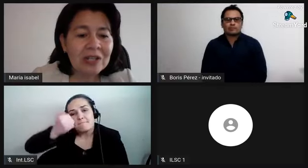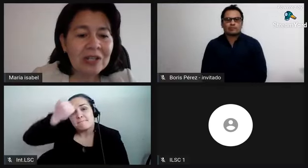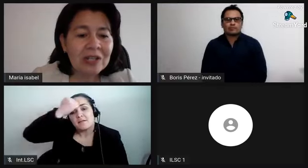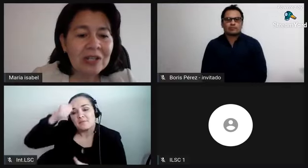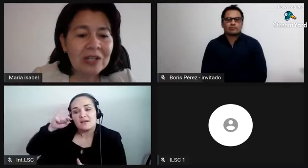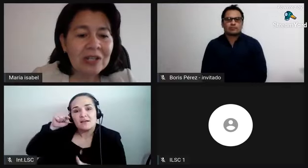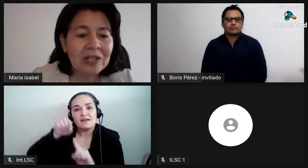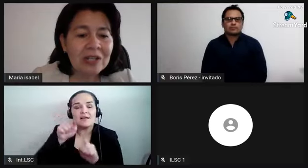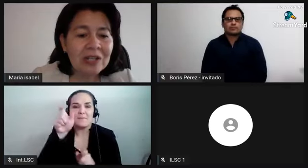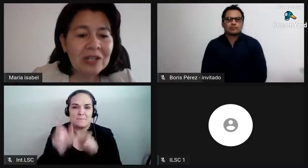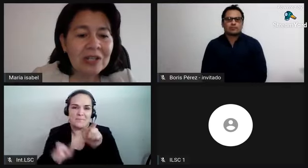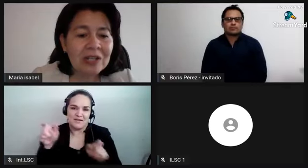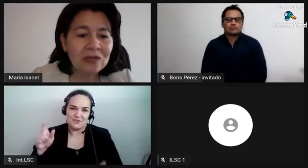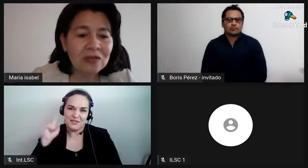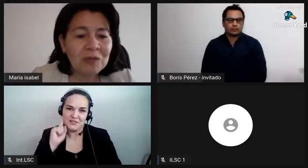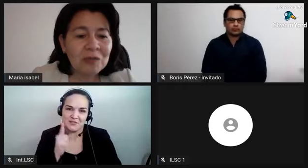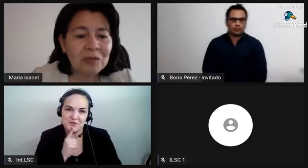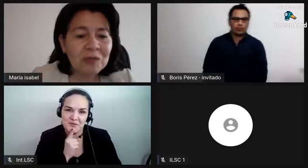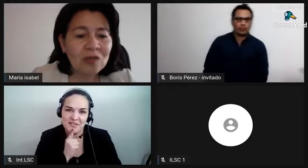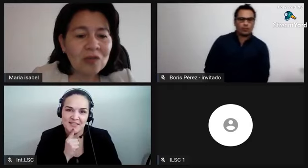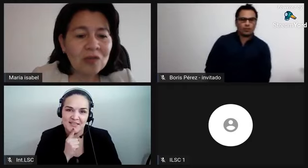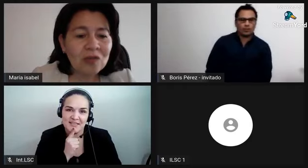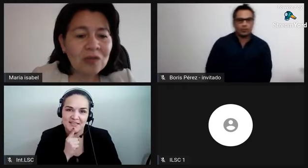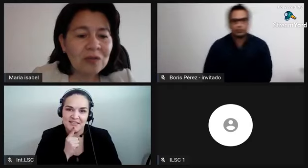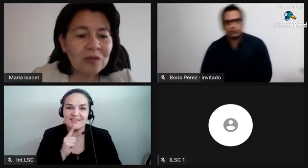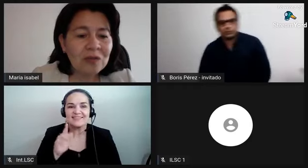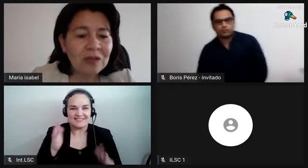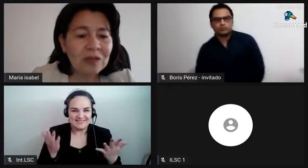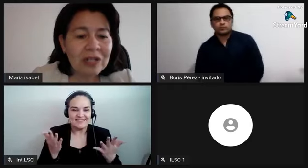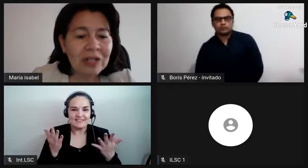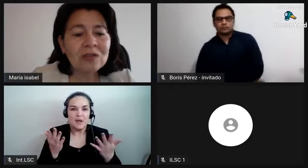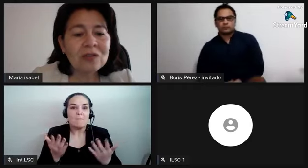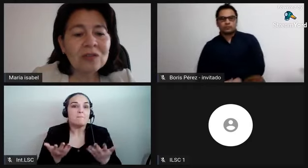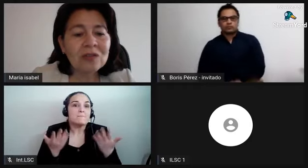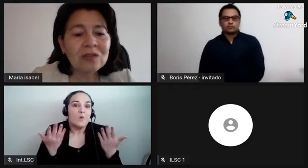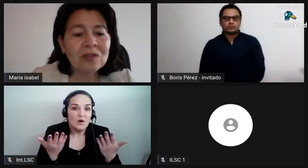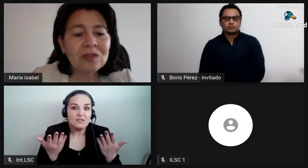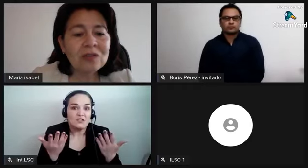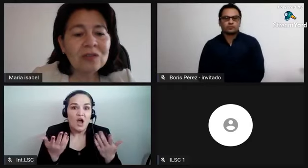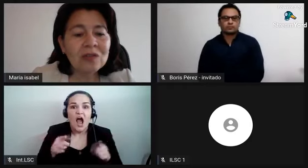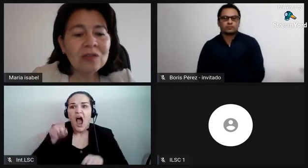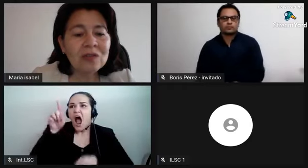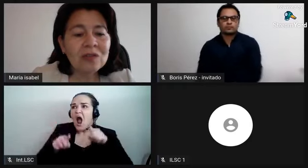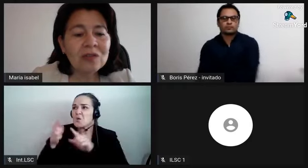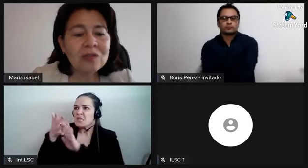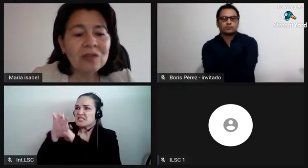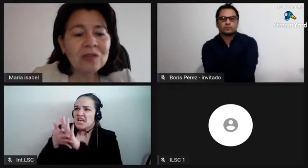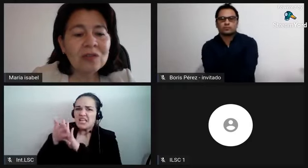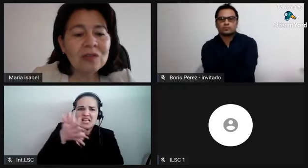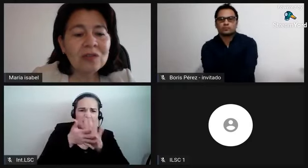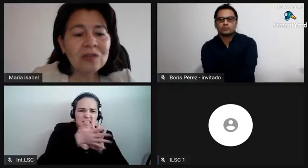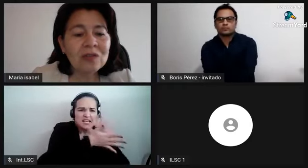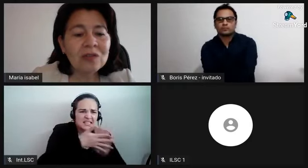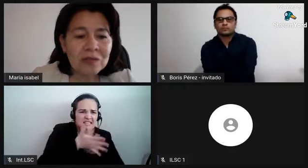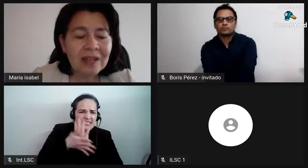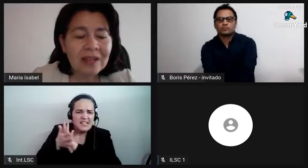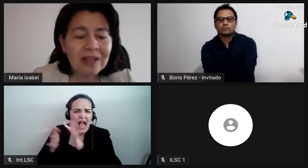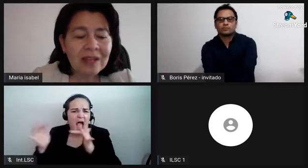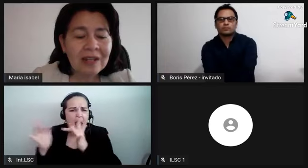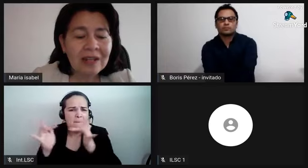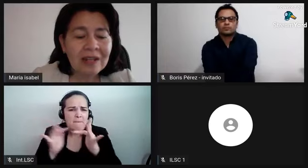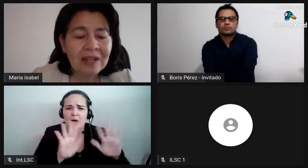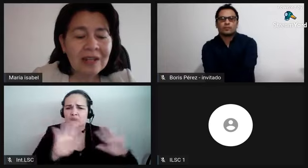no hacemos vídeos con las lenguas con las perdón las señas nuevas que se están utilizando nos enfocamos en